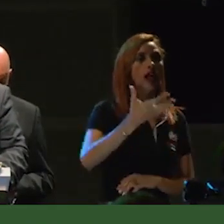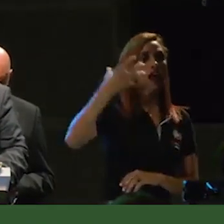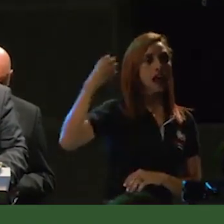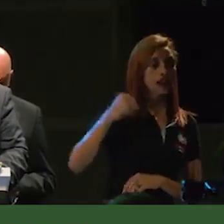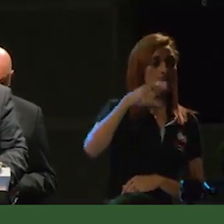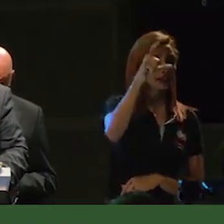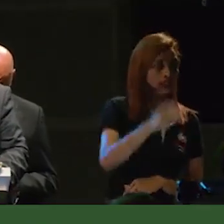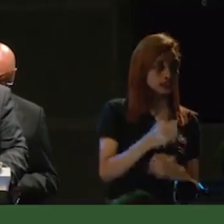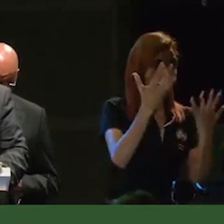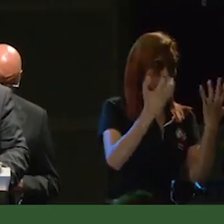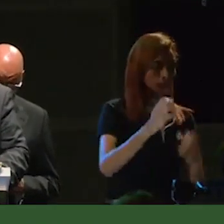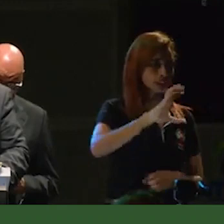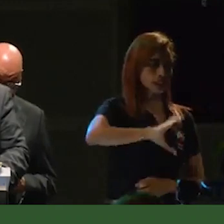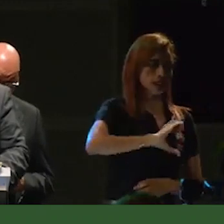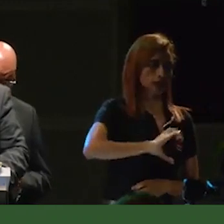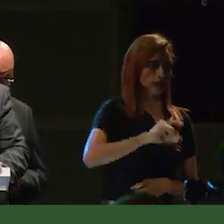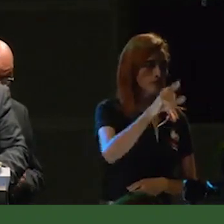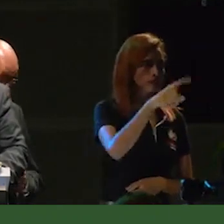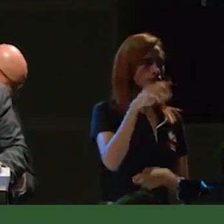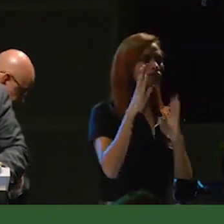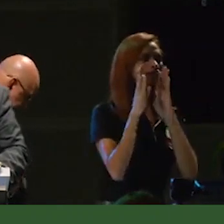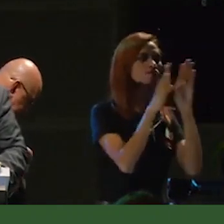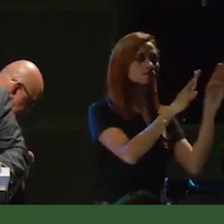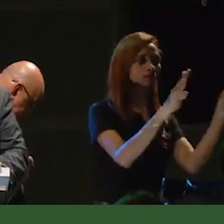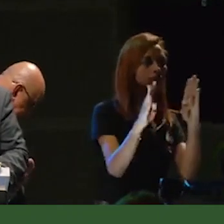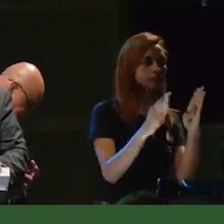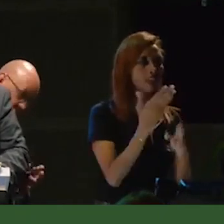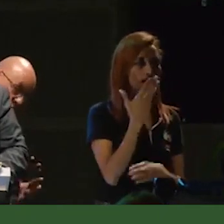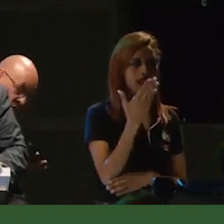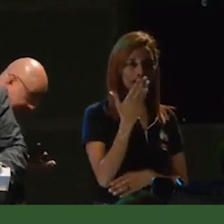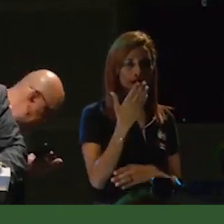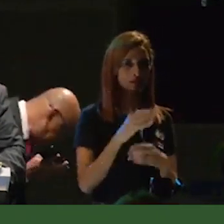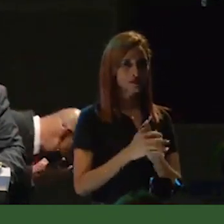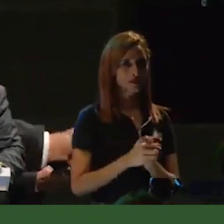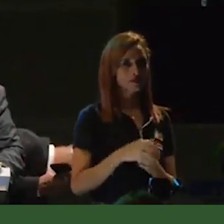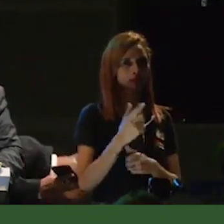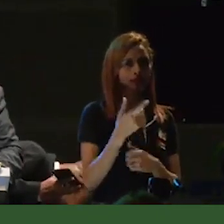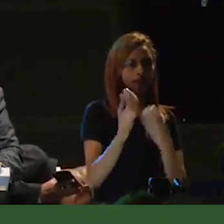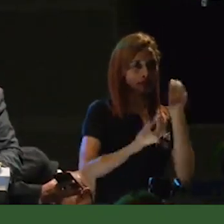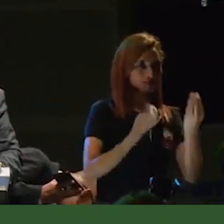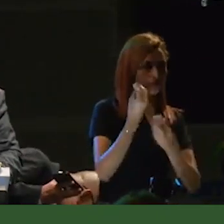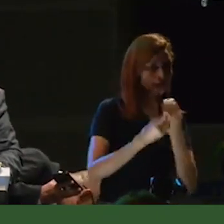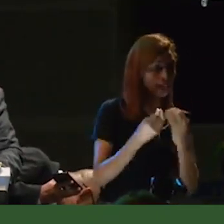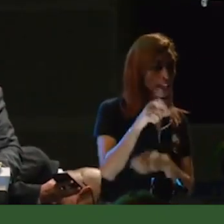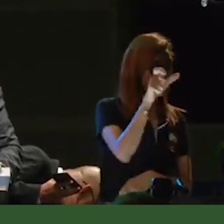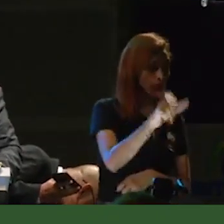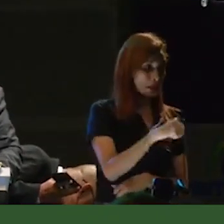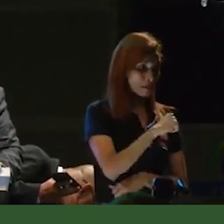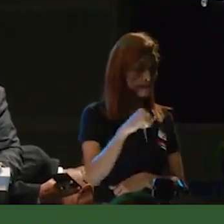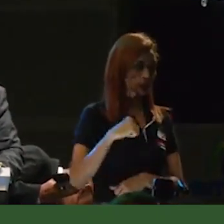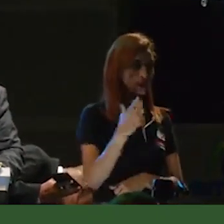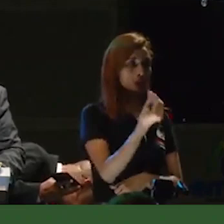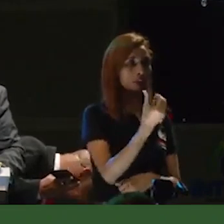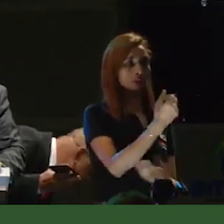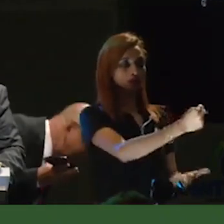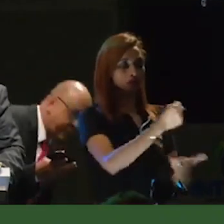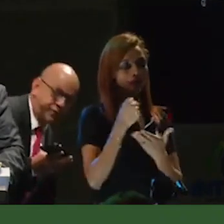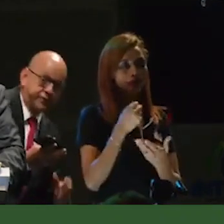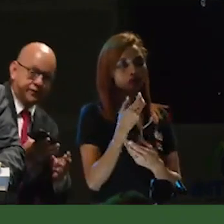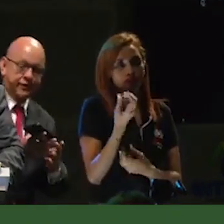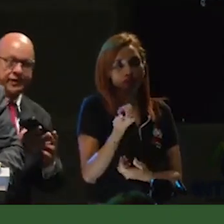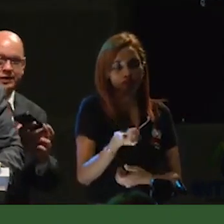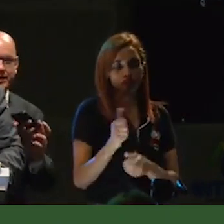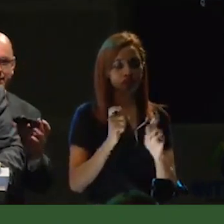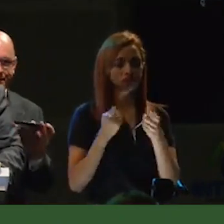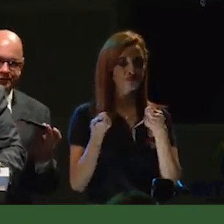sin consideración con el municipio, teniendo en cuenta que el accionista privado se había apoderado del dinero para la planta de tratamiento de